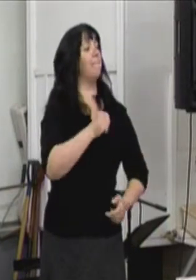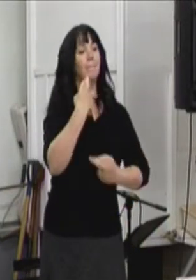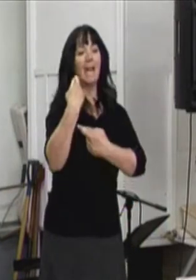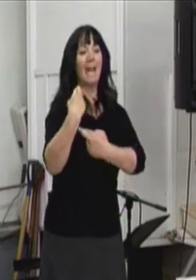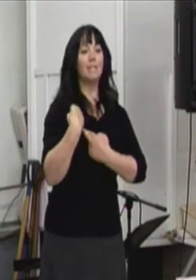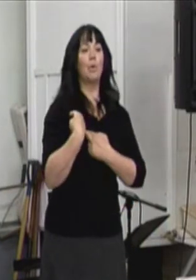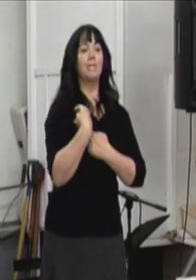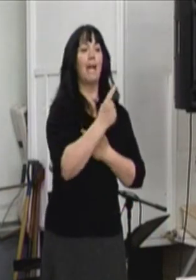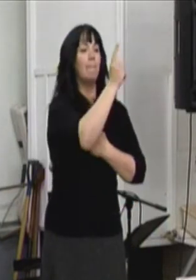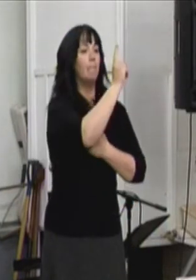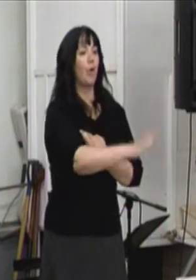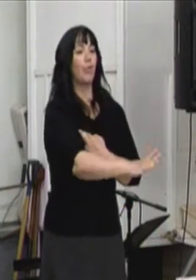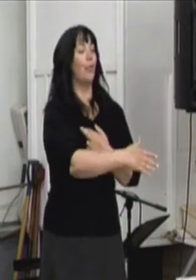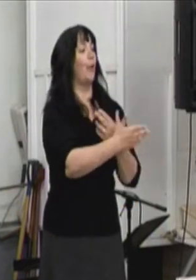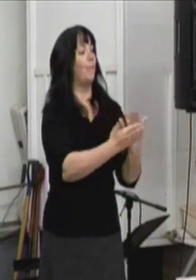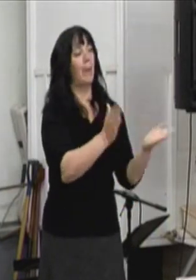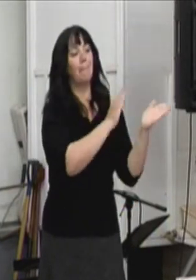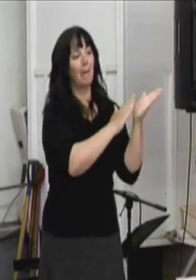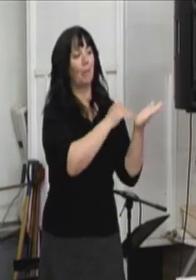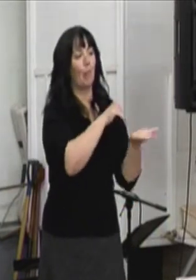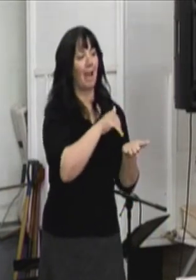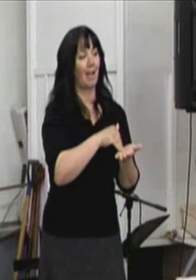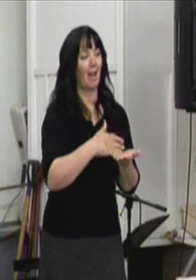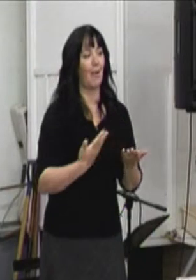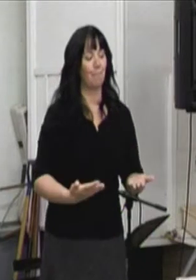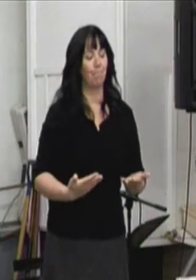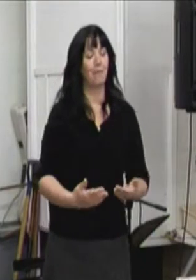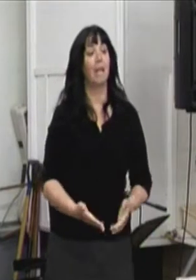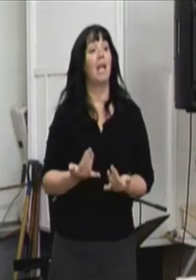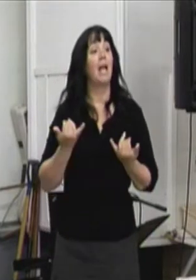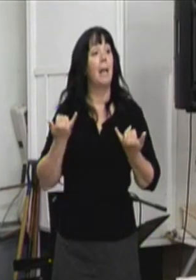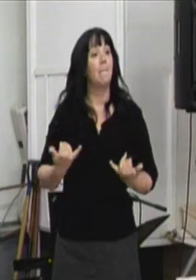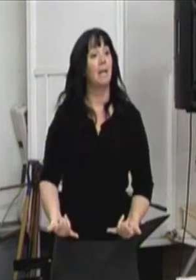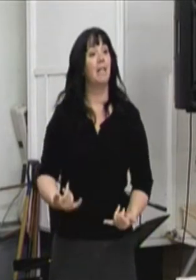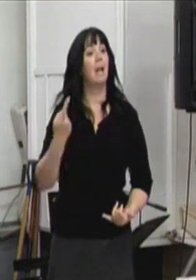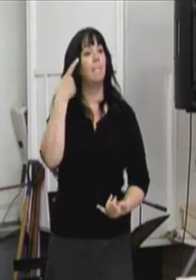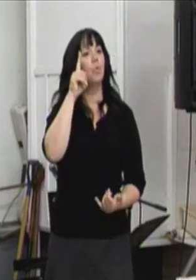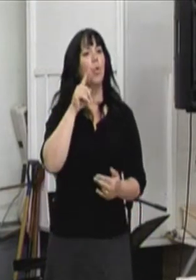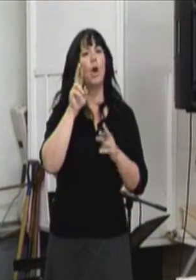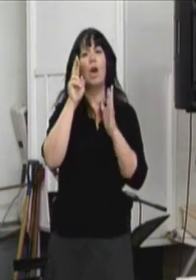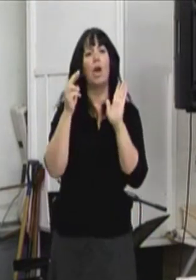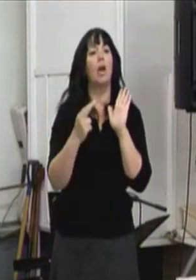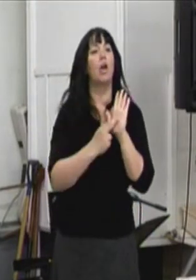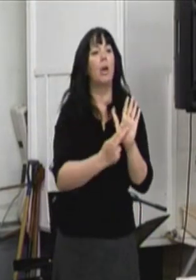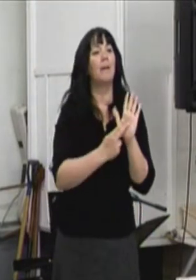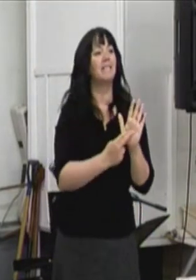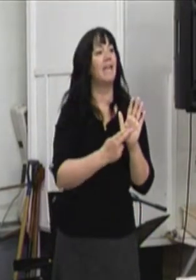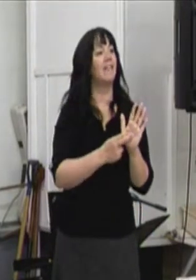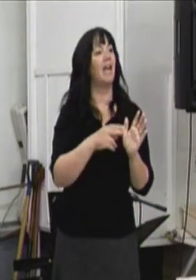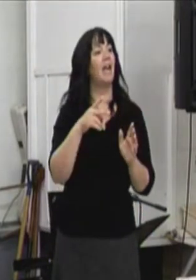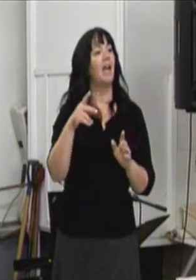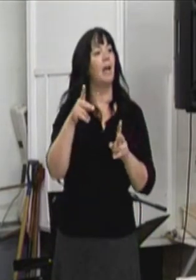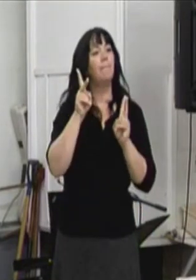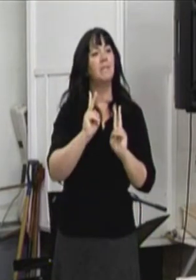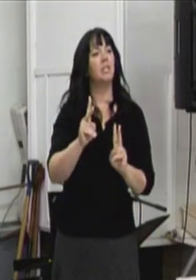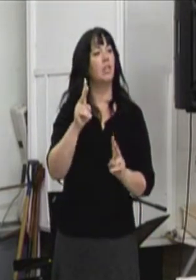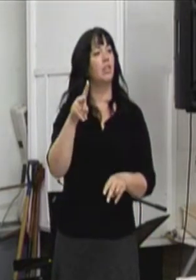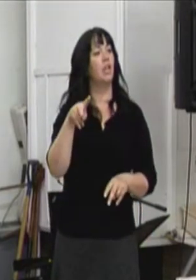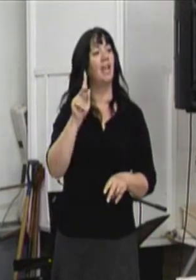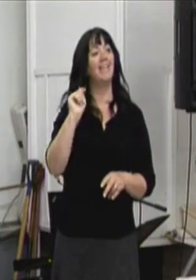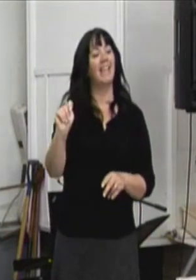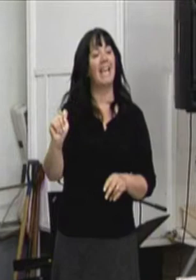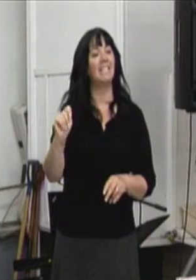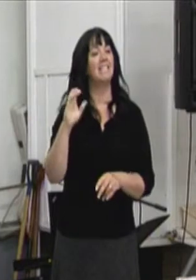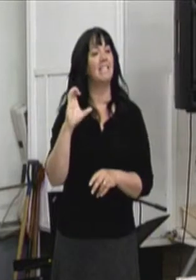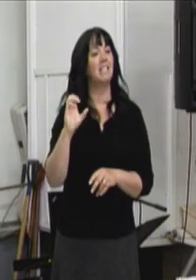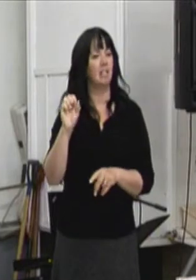'un homme, donc bien revoir encore. On va y aller avec la représentante de la ville de Tracadie-Chayla, on est à Tracadie, puis on était vraiment content d'avoir la présence